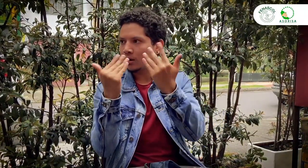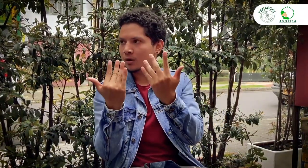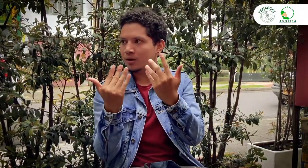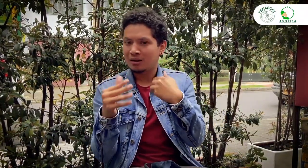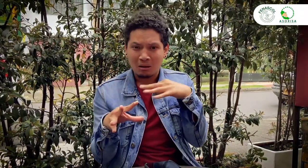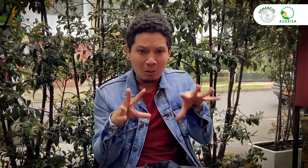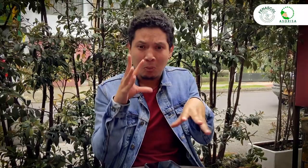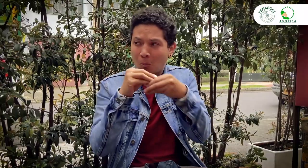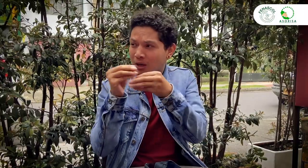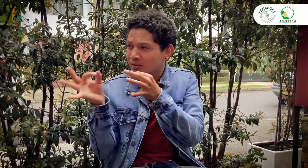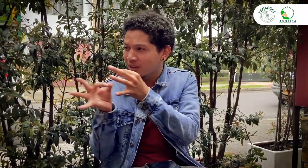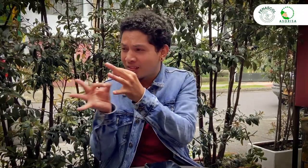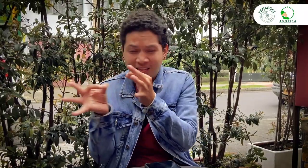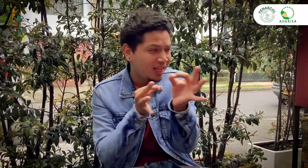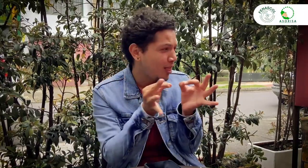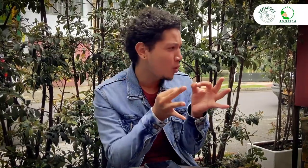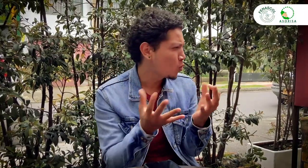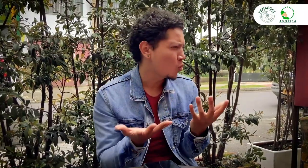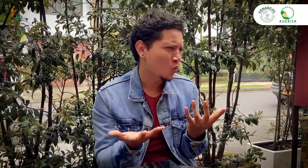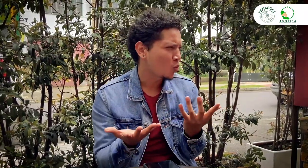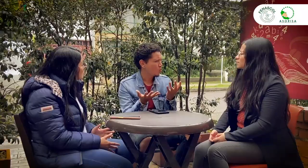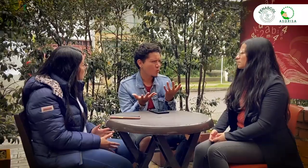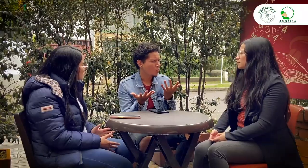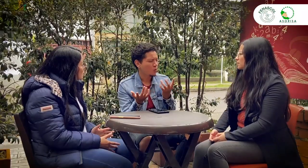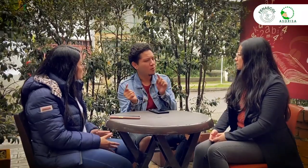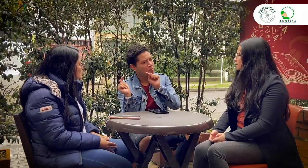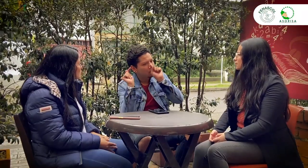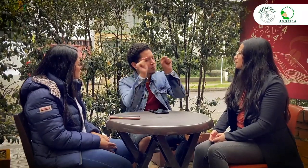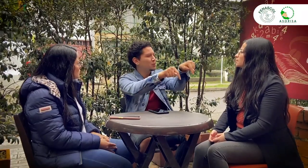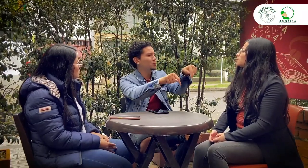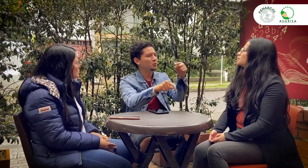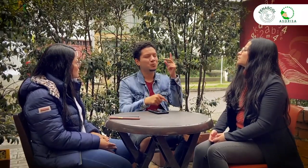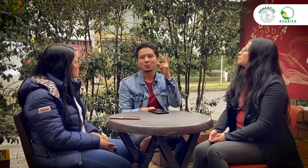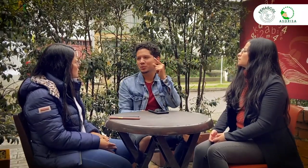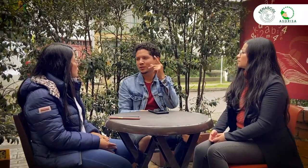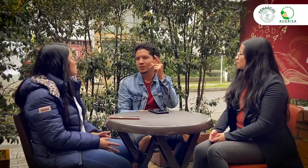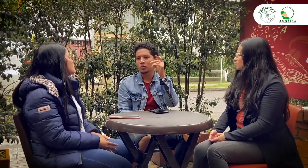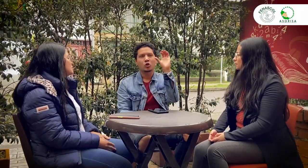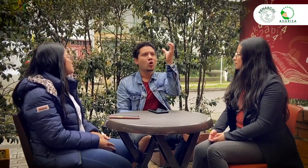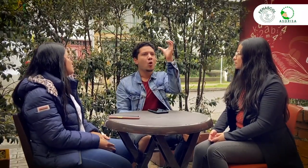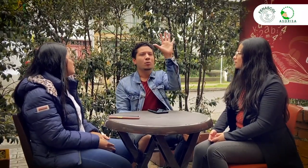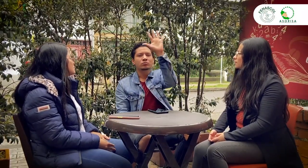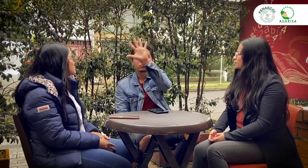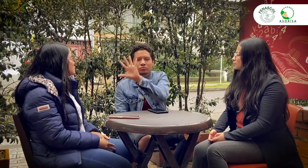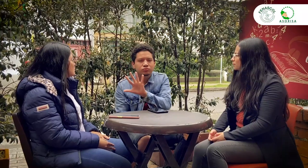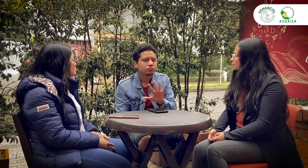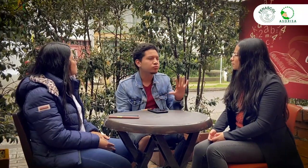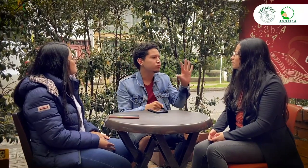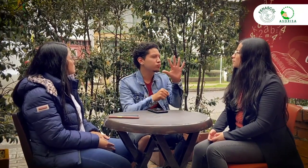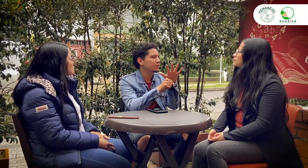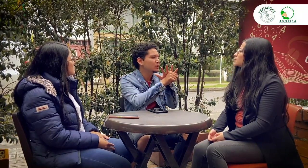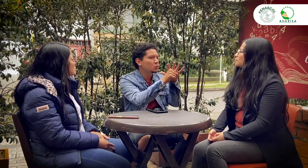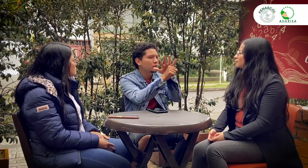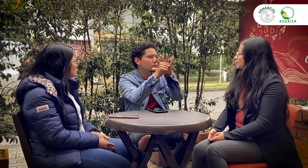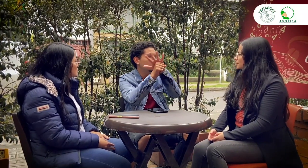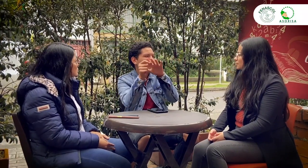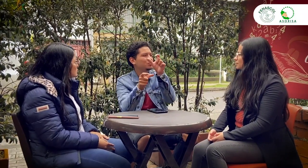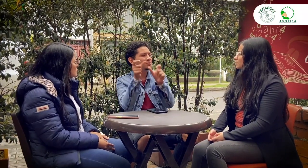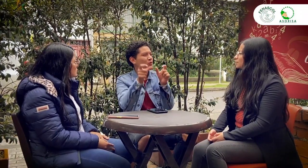señas y más aspectos que no debería explicarles yo. Vayan a Pereira, al octavo congreso de la situación de la persona